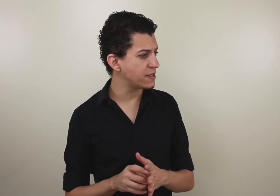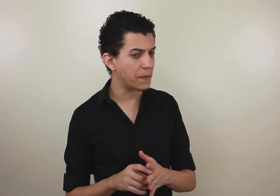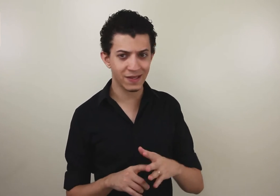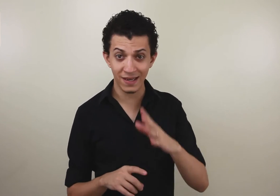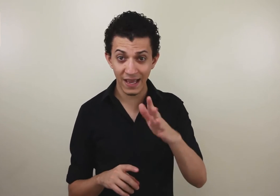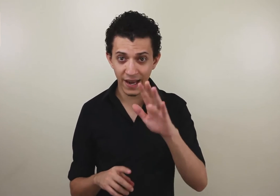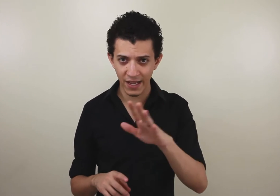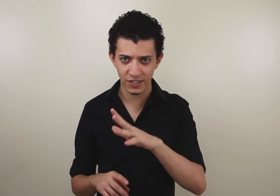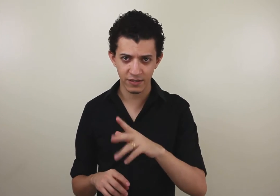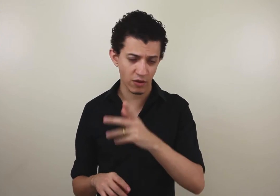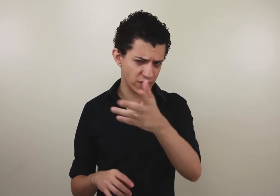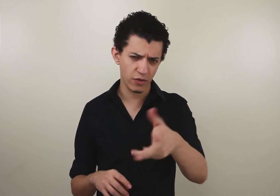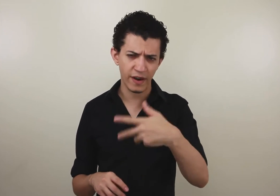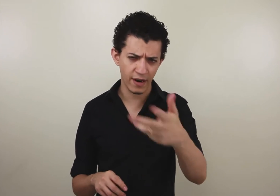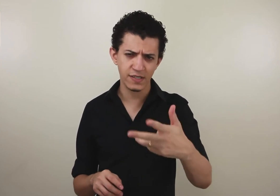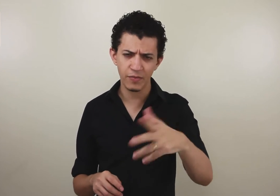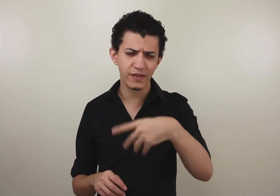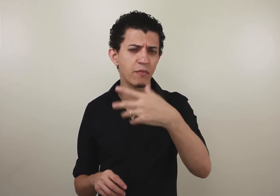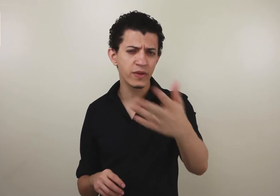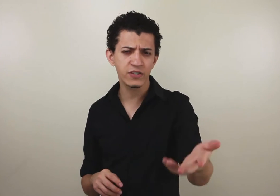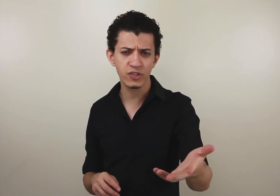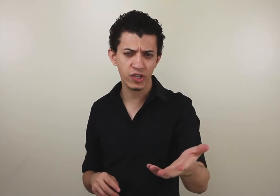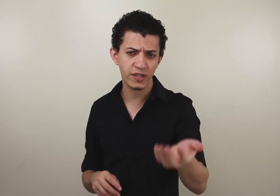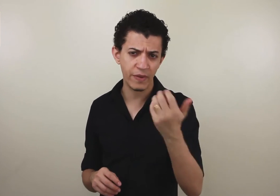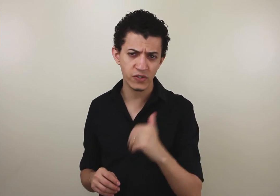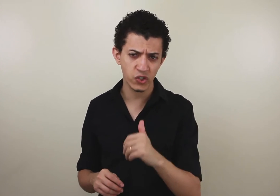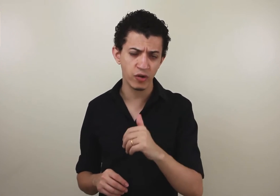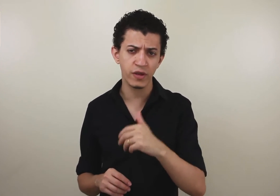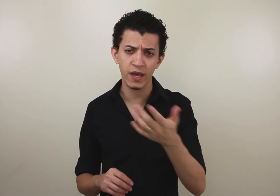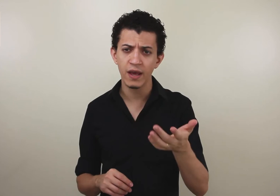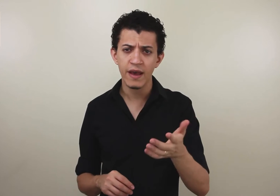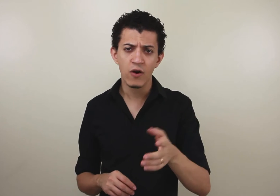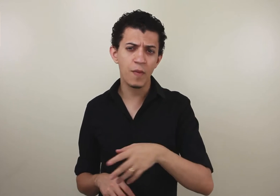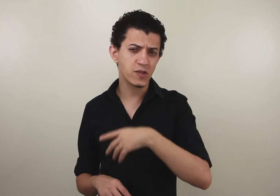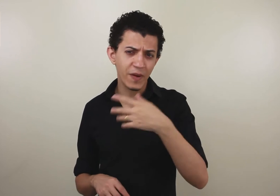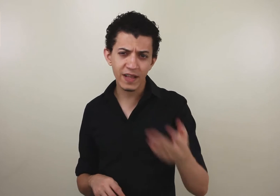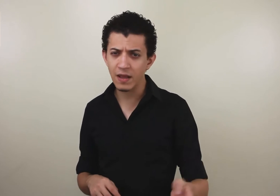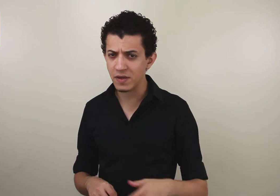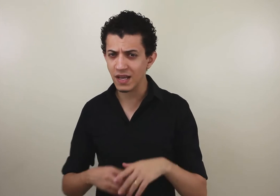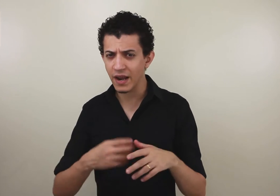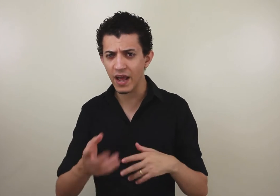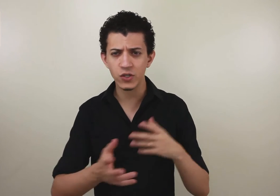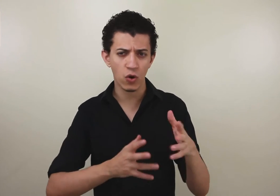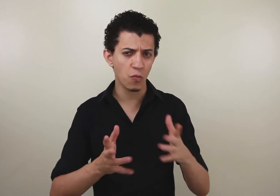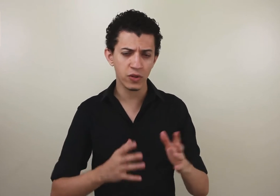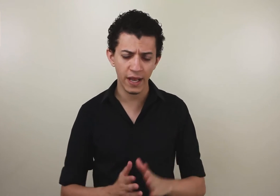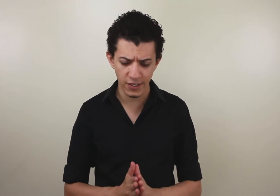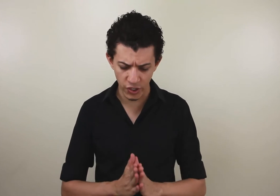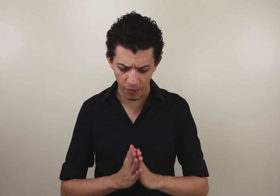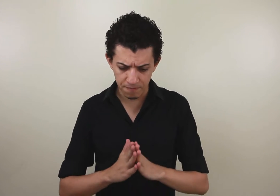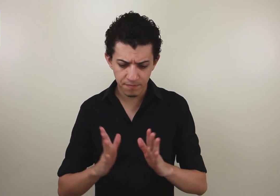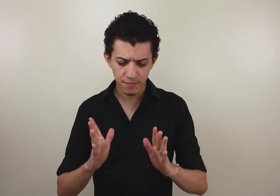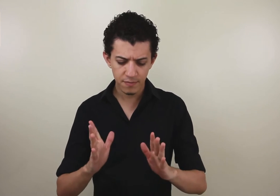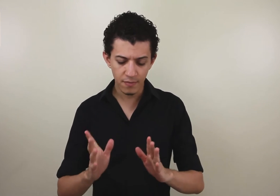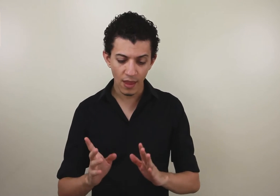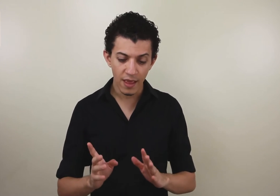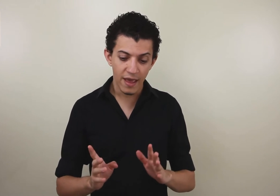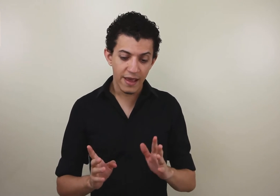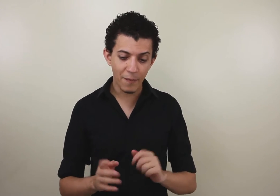interpretando na igreja. Eu estou falando assim porque tem muita gente aqui que está me assistindo que começou a aprender livros na igreja, em alguma outra religião. E a